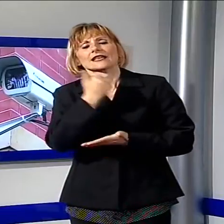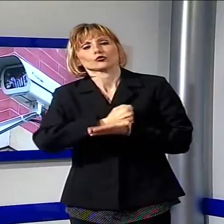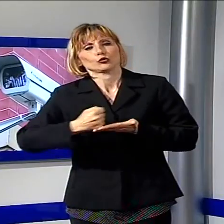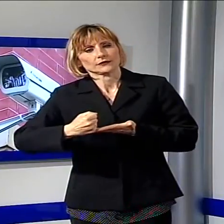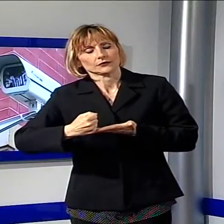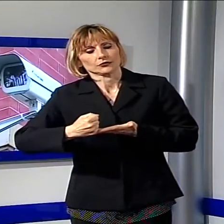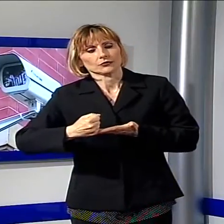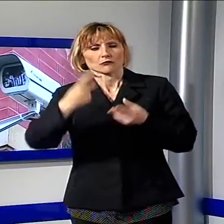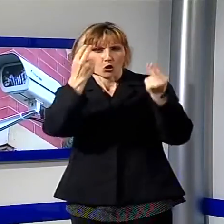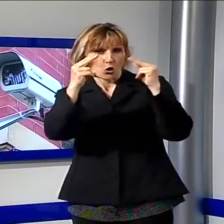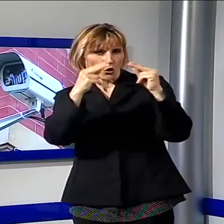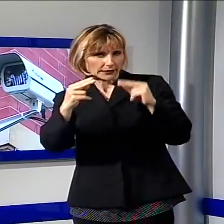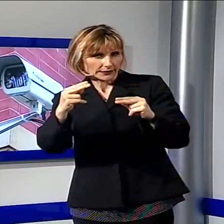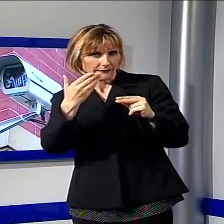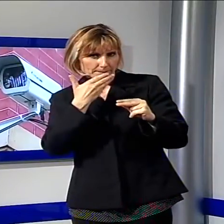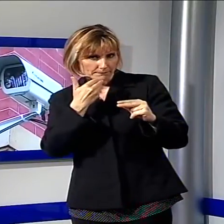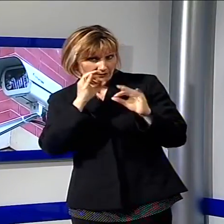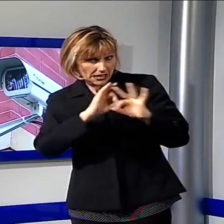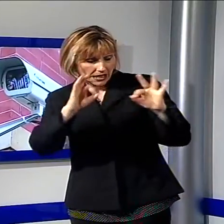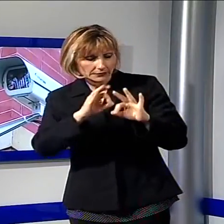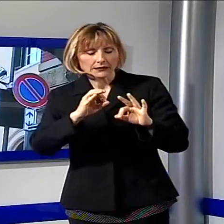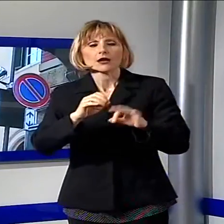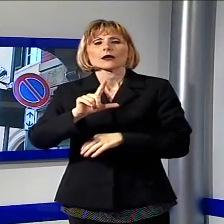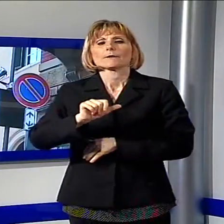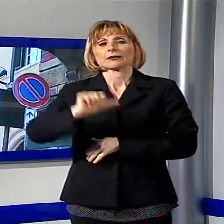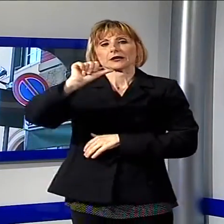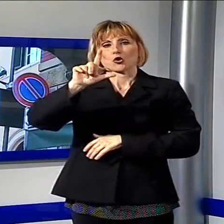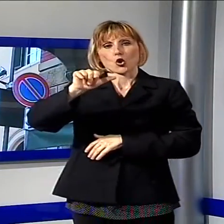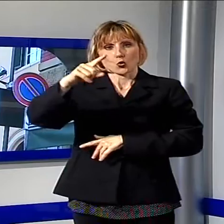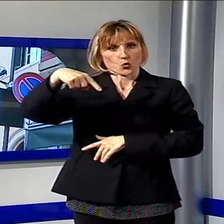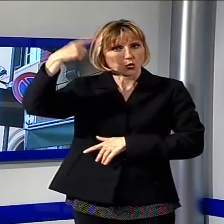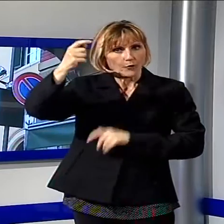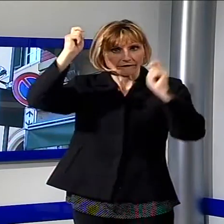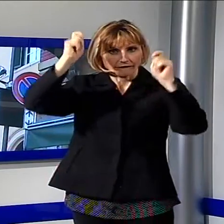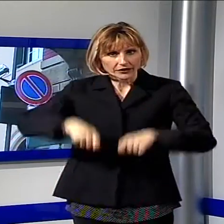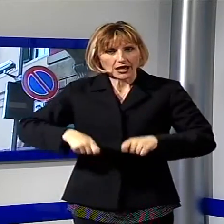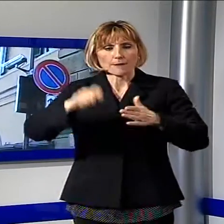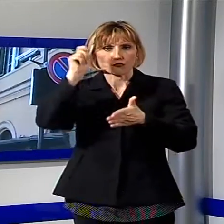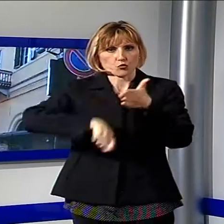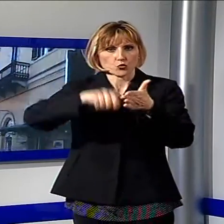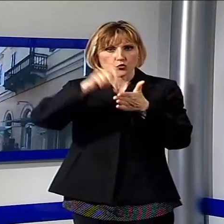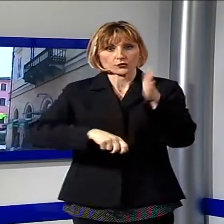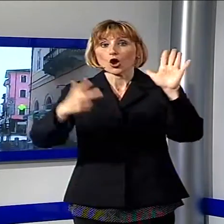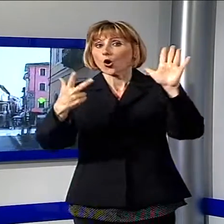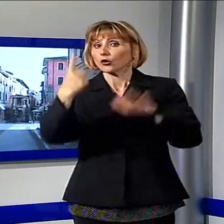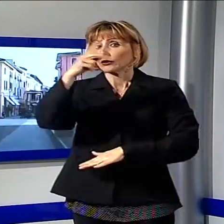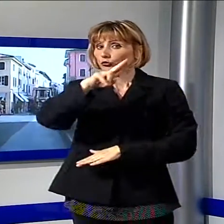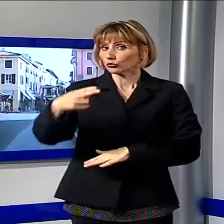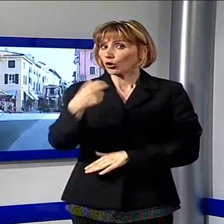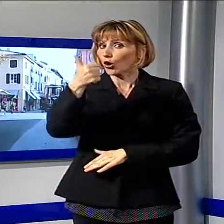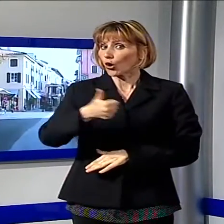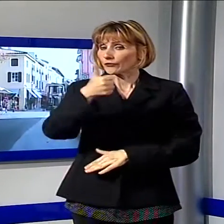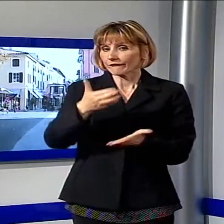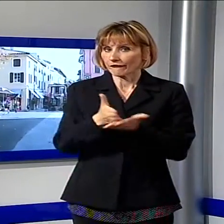ci saranno correttivi da apportare, dal primo luglio partiranno le multe, 81 euro per ogni trasgressione. Il sistema,